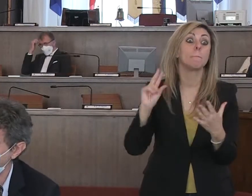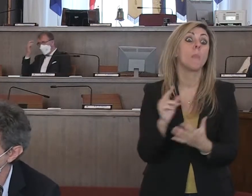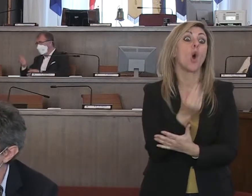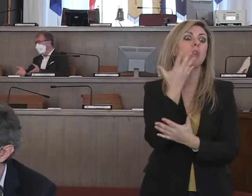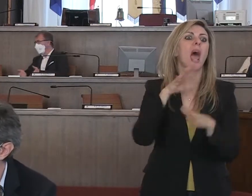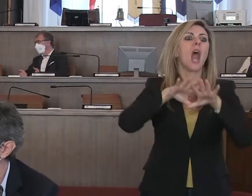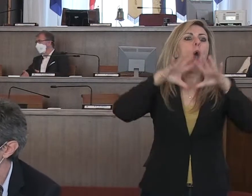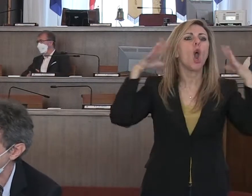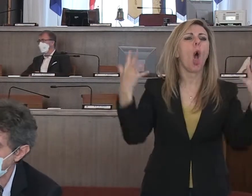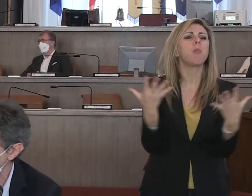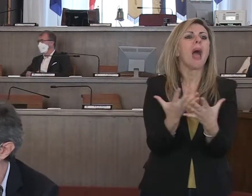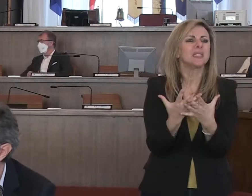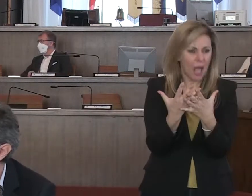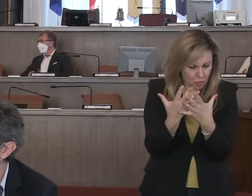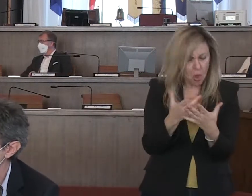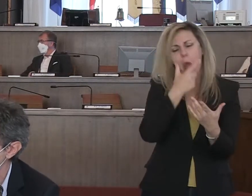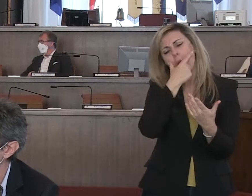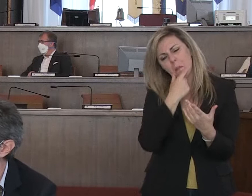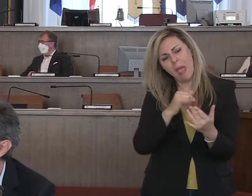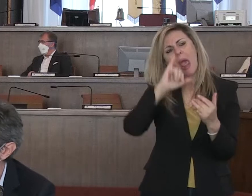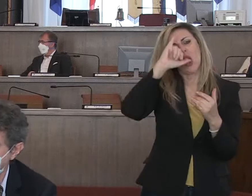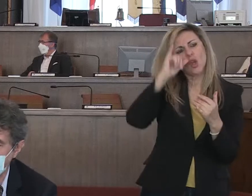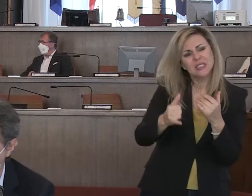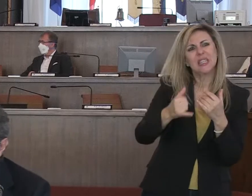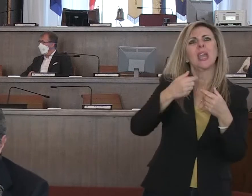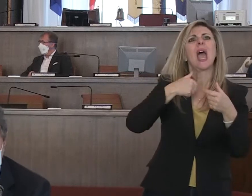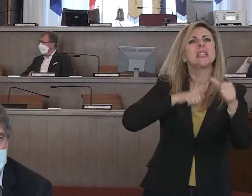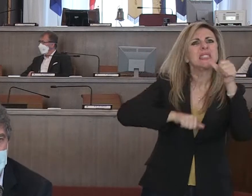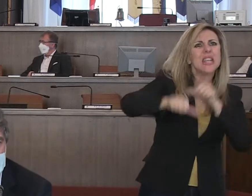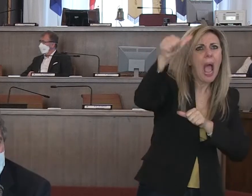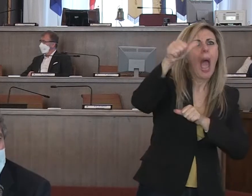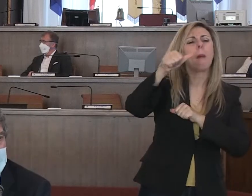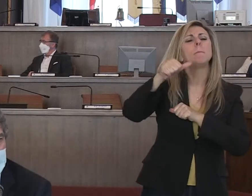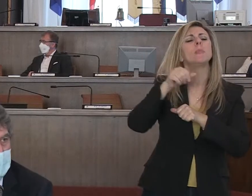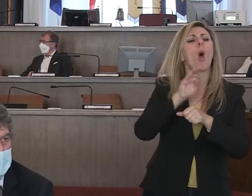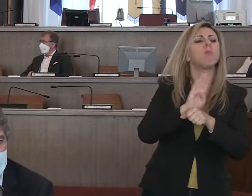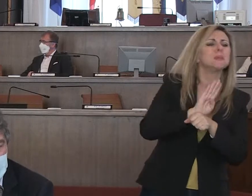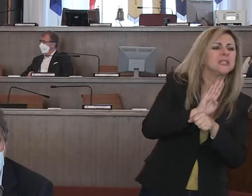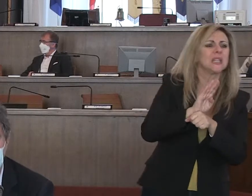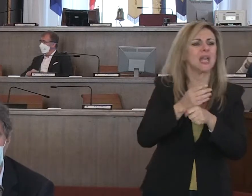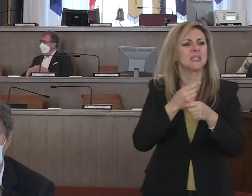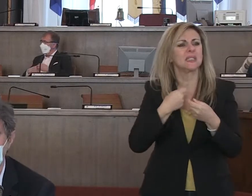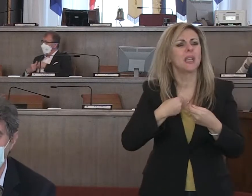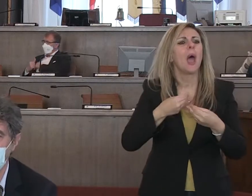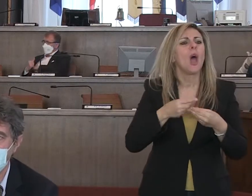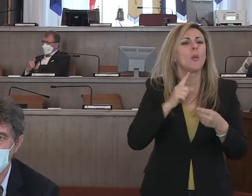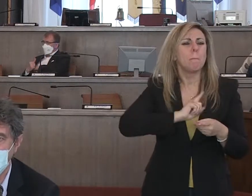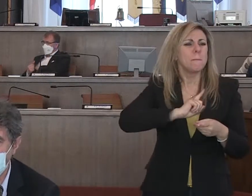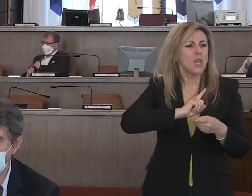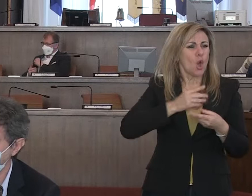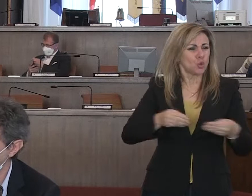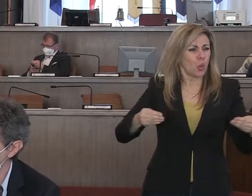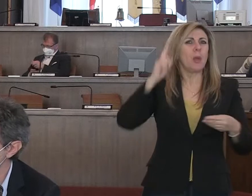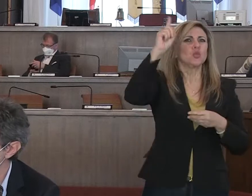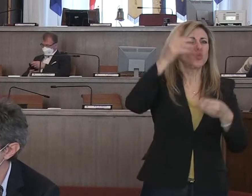vabbè è tutto bello, globalizzazione, la circolazione di merci, di persone, di capitali, la libertà, tutto bellissimo, ma